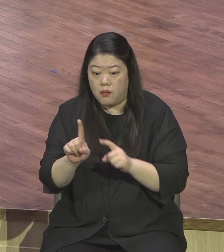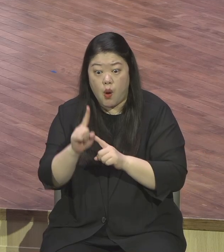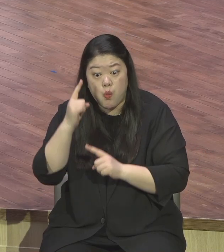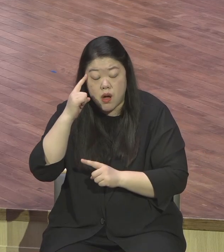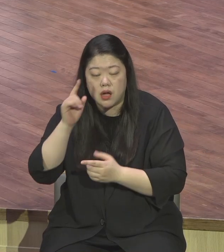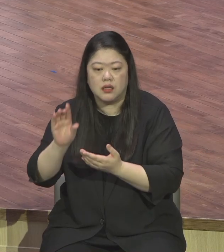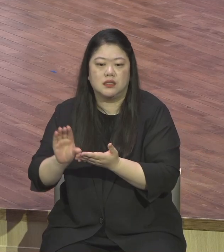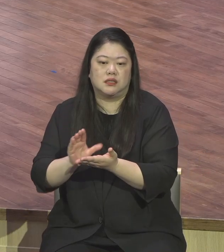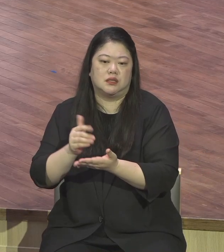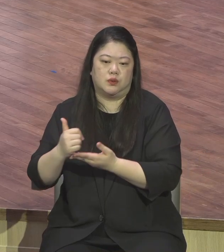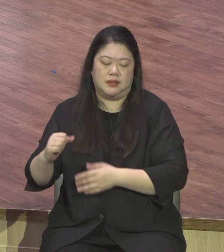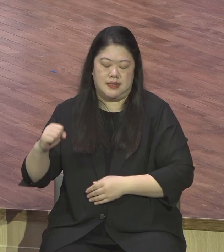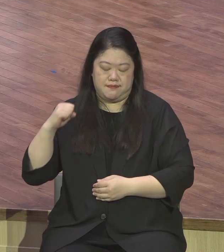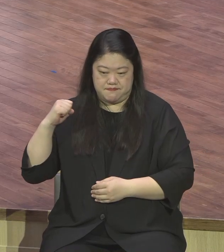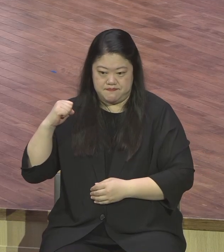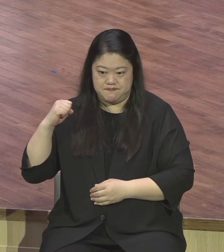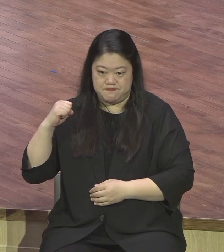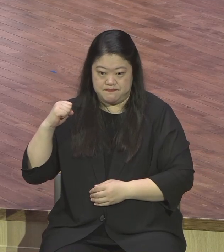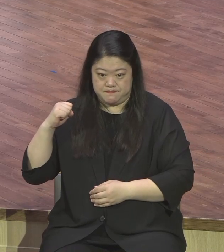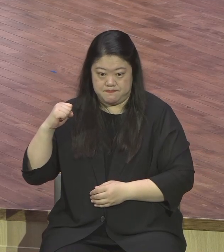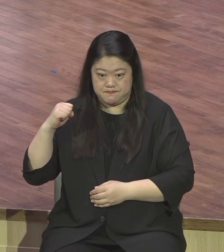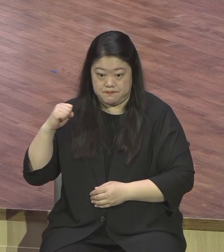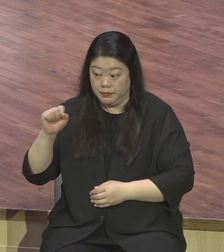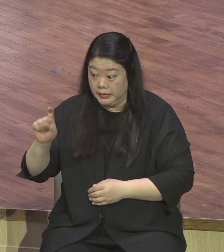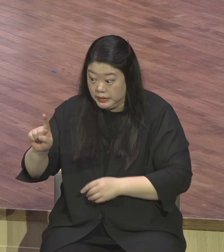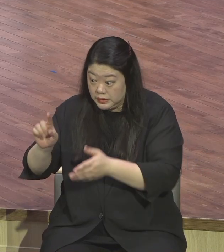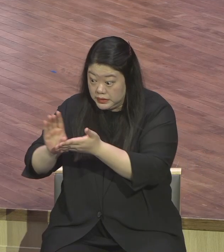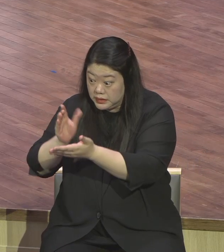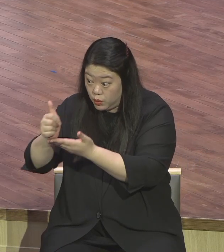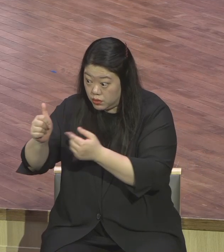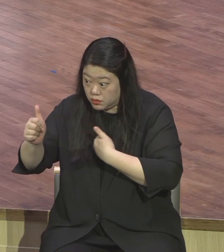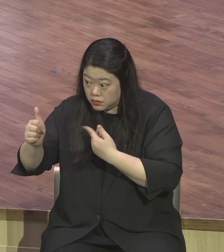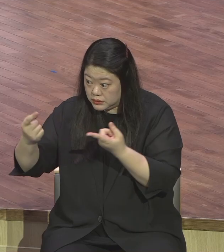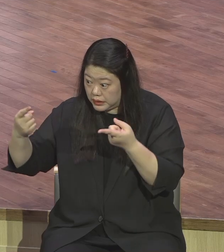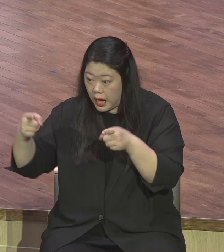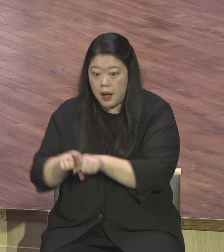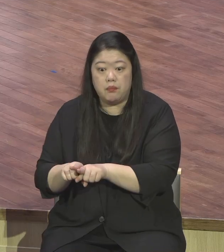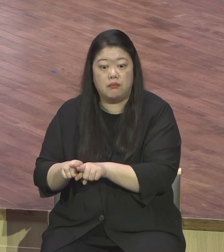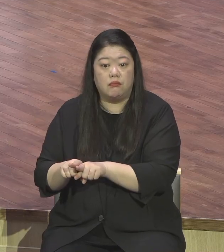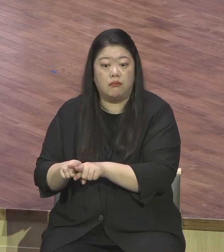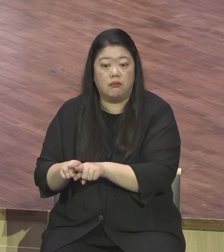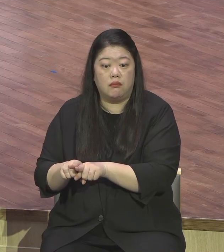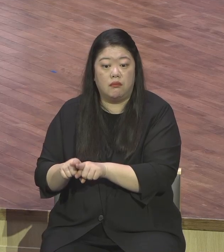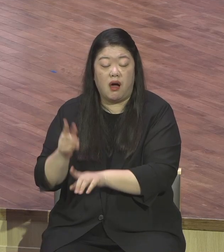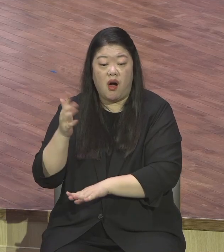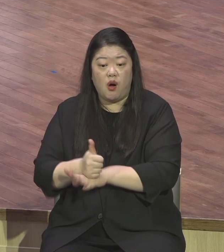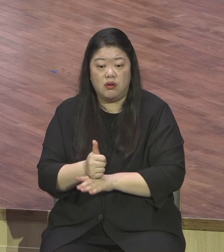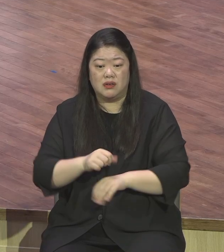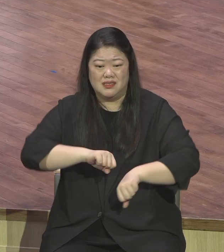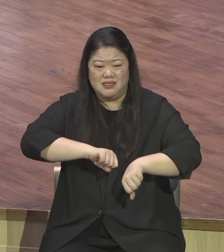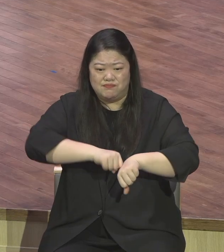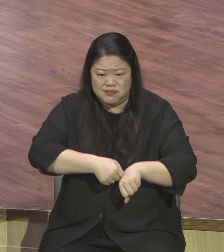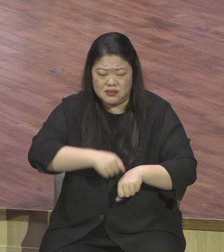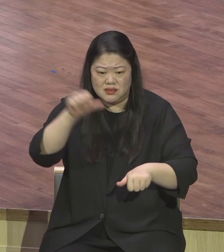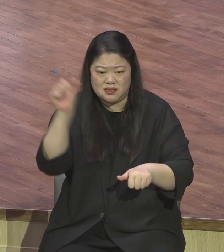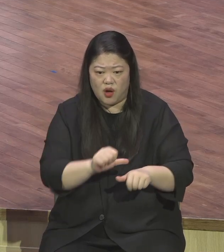하는 분이 함께하기 때문에 우리는 열두 가지 온갖 저주 지향에서 해방되었어요